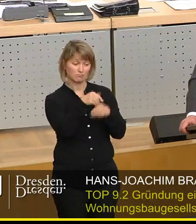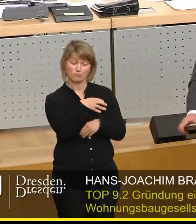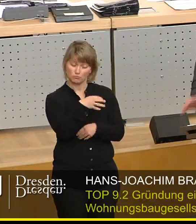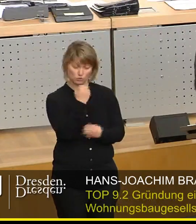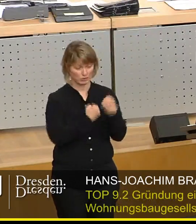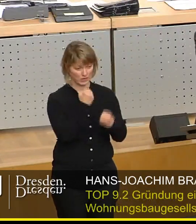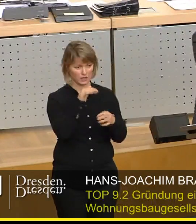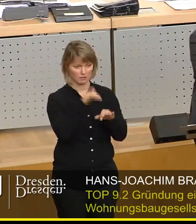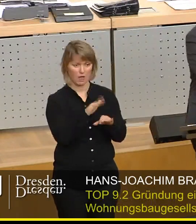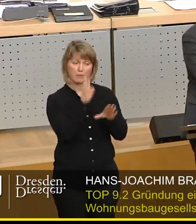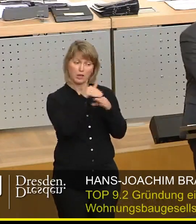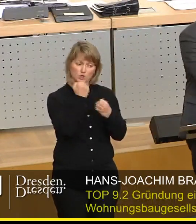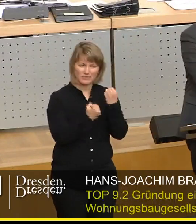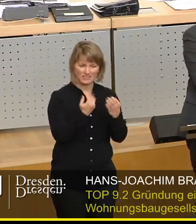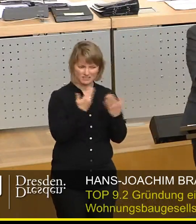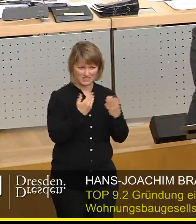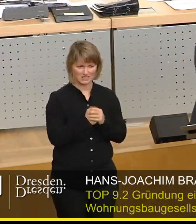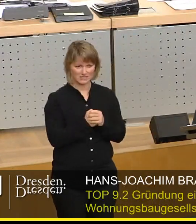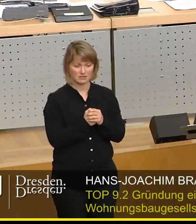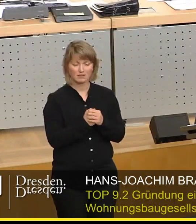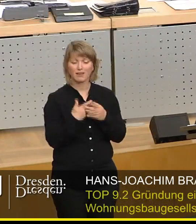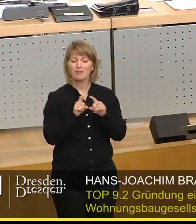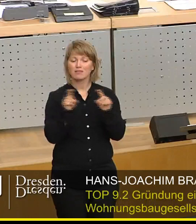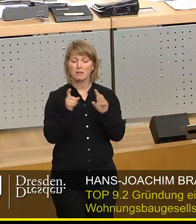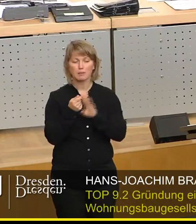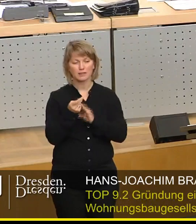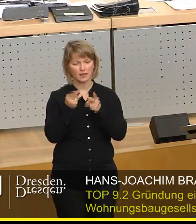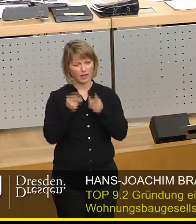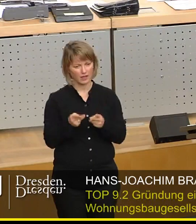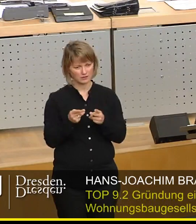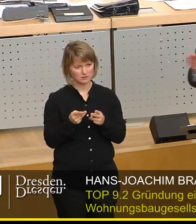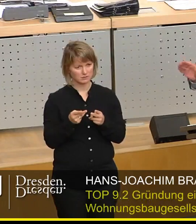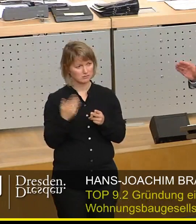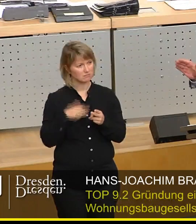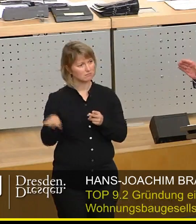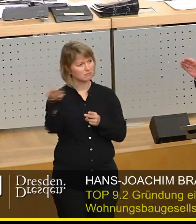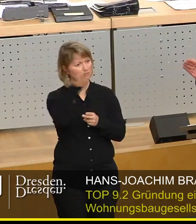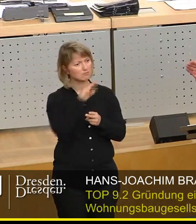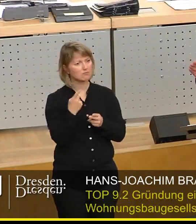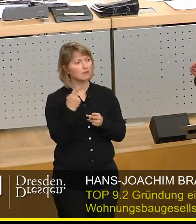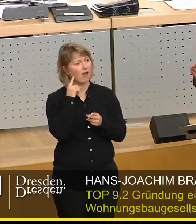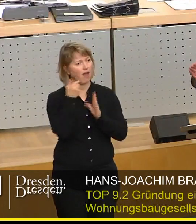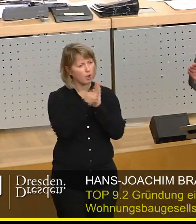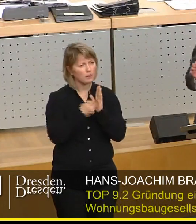die, dass Sie den Aspekt des Mietrechts bei Ihrer gesamten Argumentation völlig ausblenden.